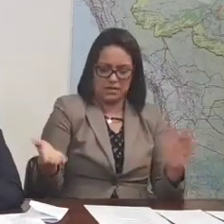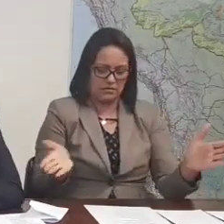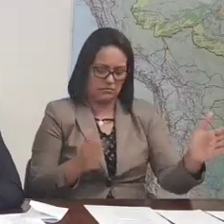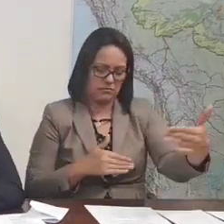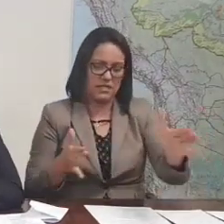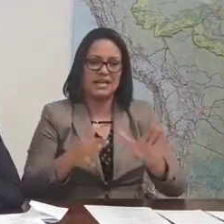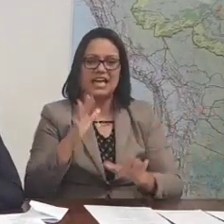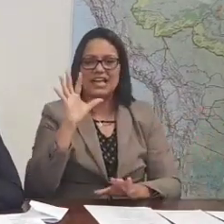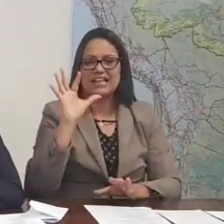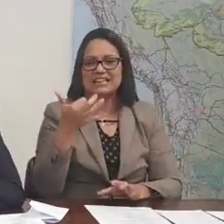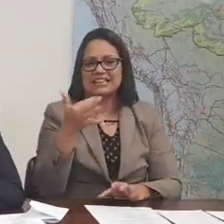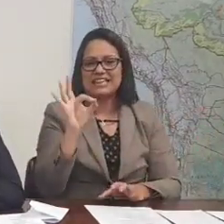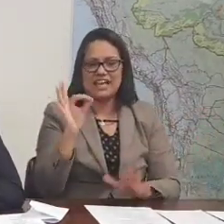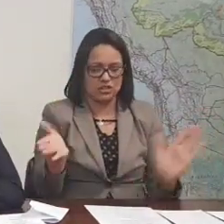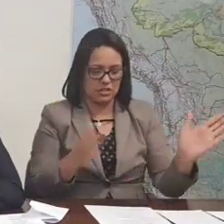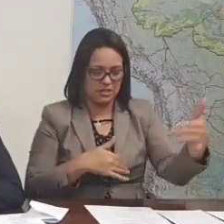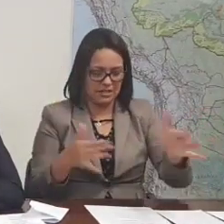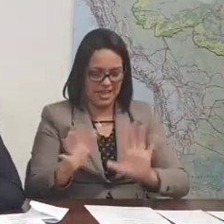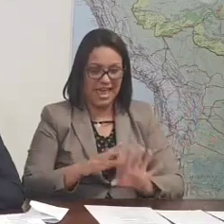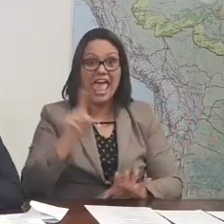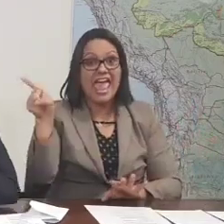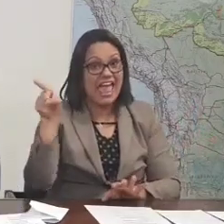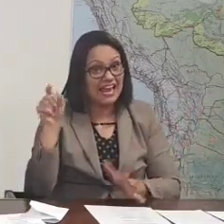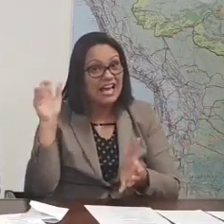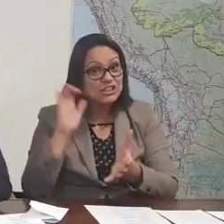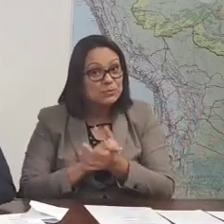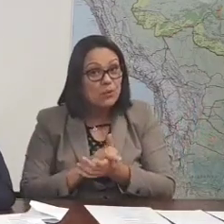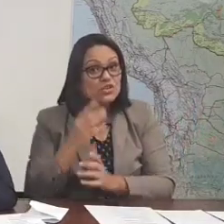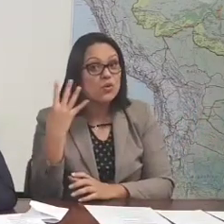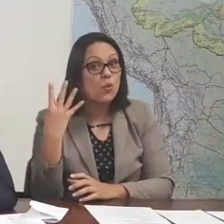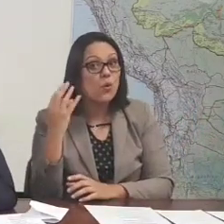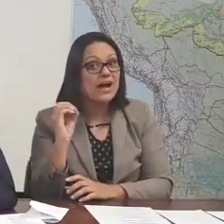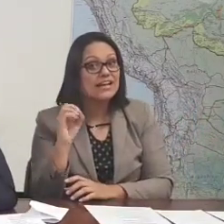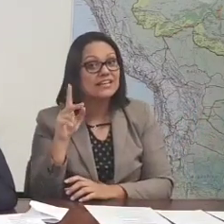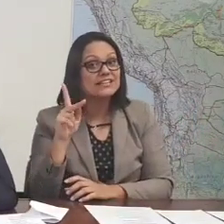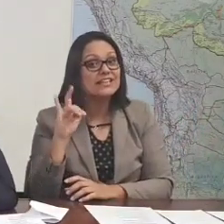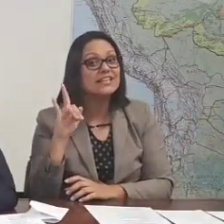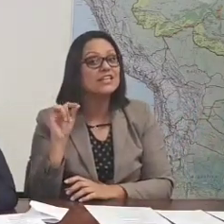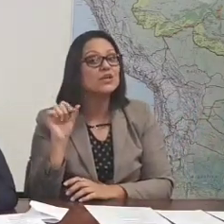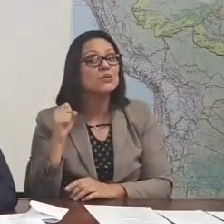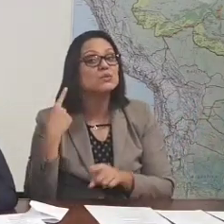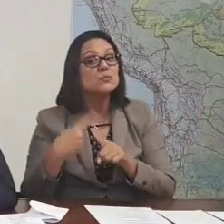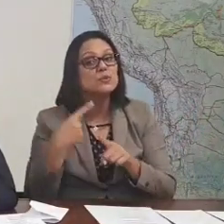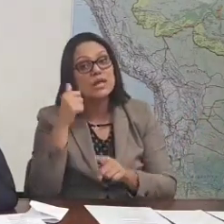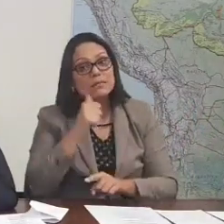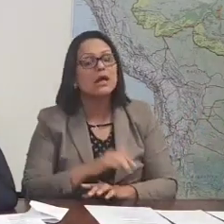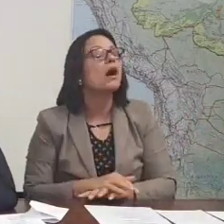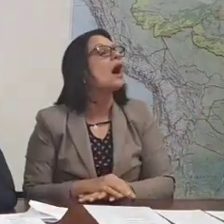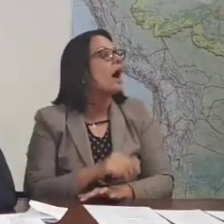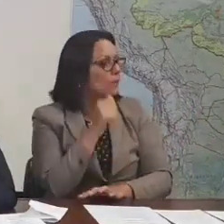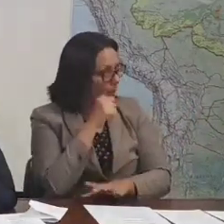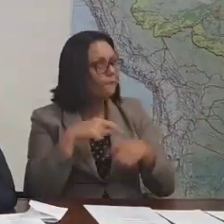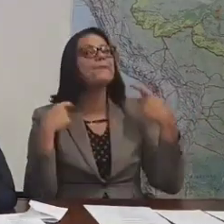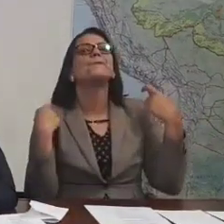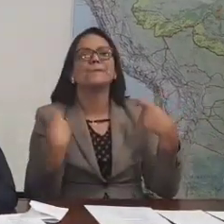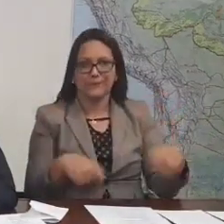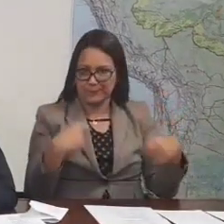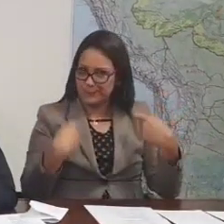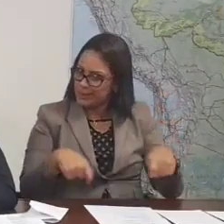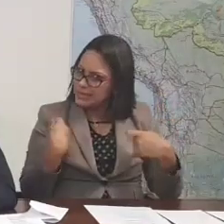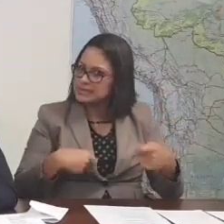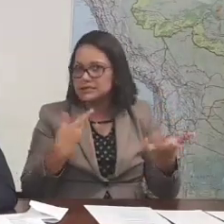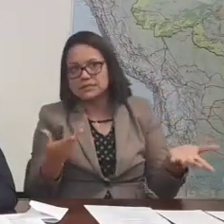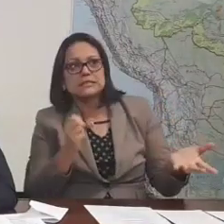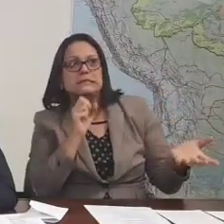10 quilos de material. Ela com a dela bota 40 quilos. Por que elas botam 40 quilos? Por que elas botam 40 quilos e não dão? A gente precisa de tudo isso. A gente